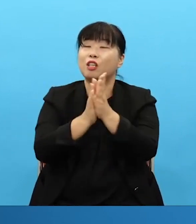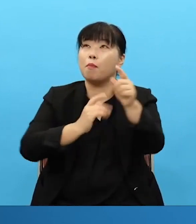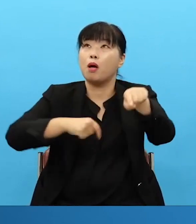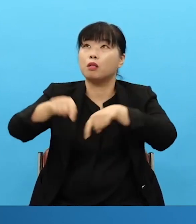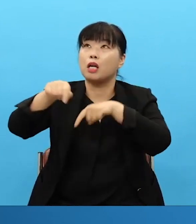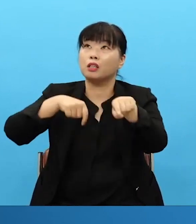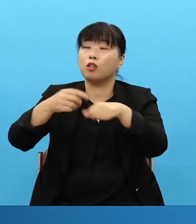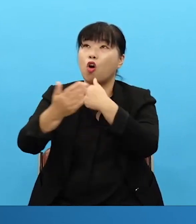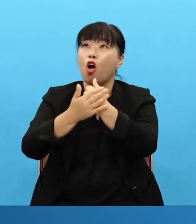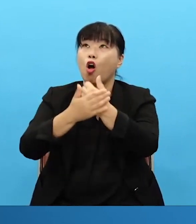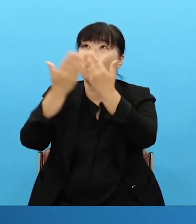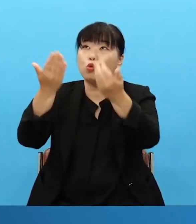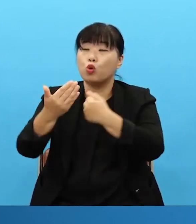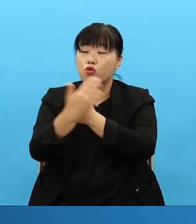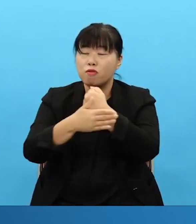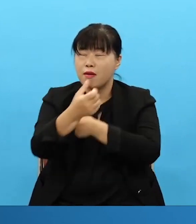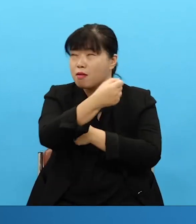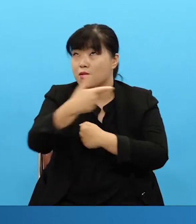Works are taking place and you have to quickly rush